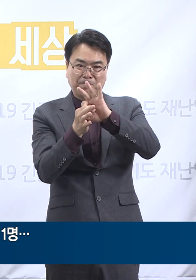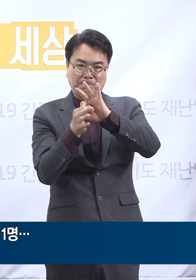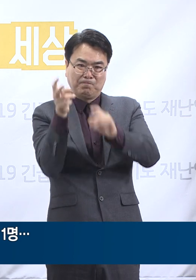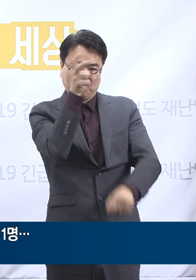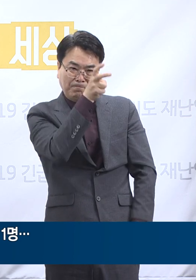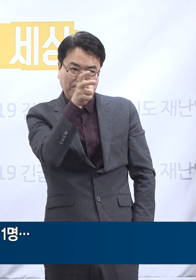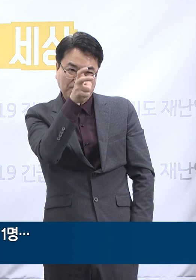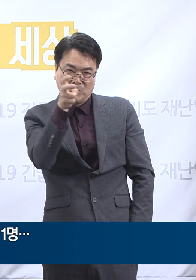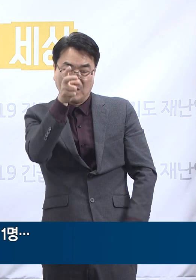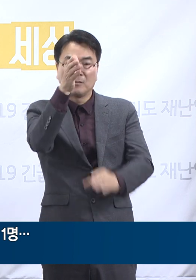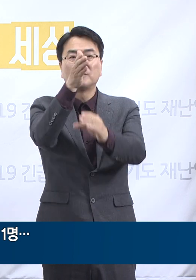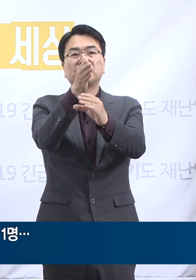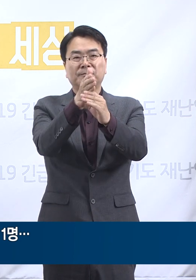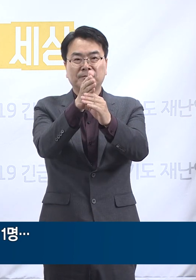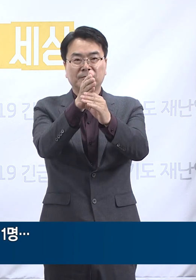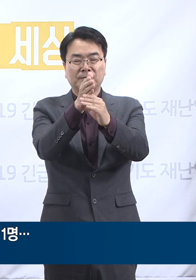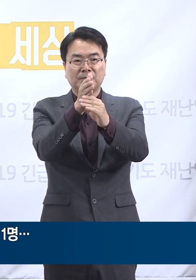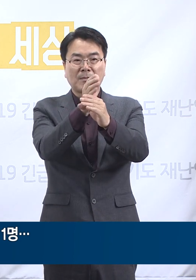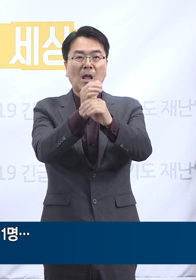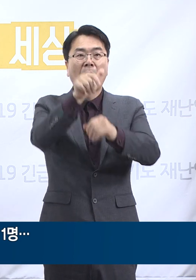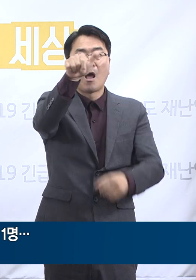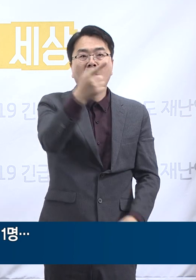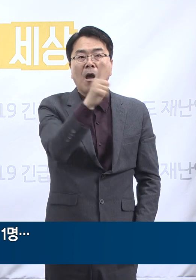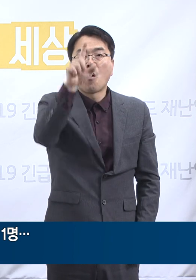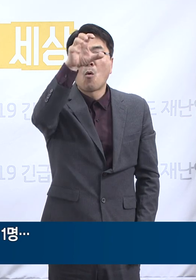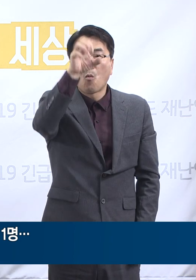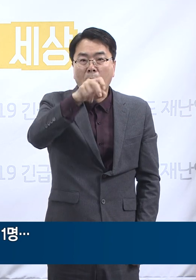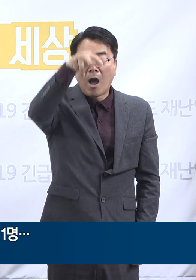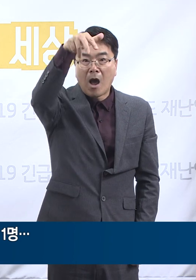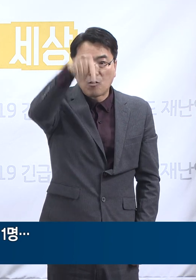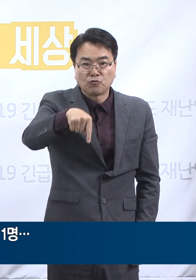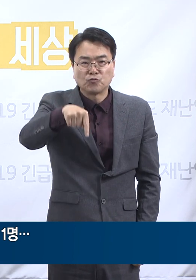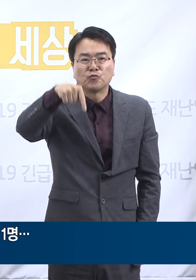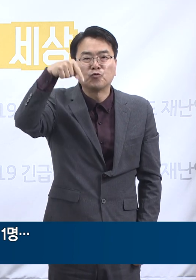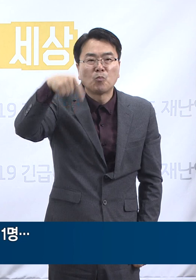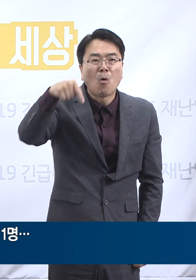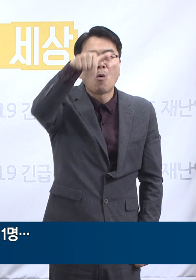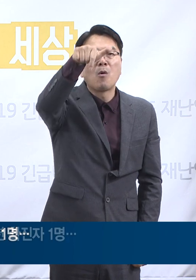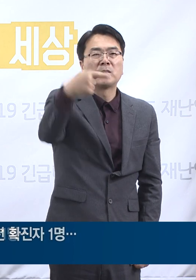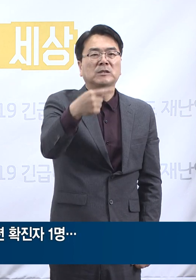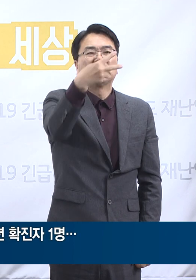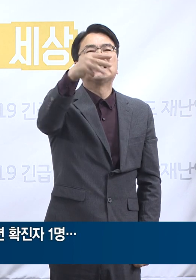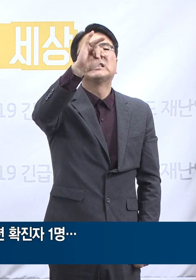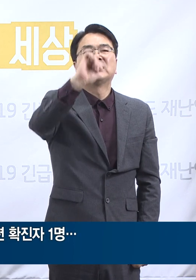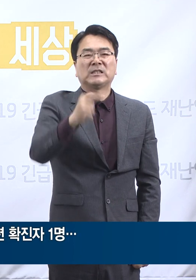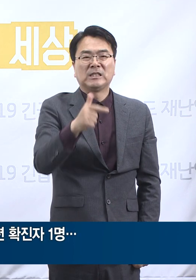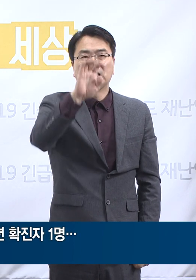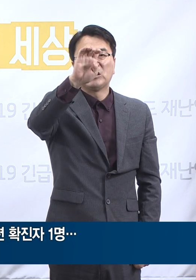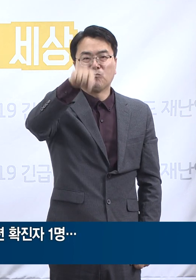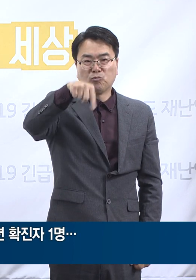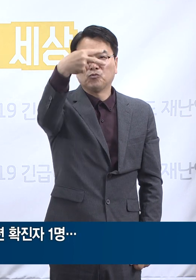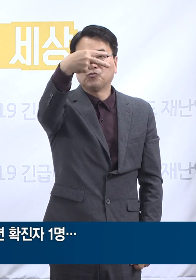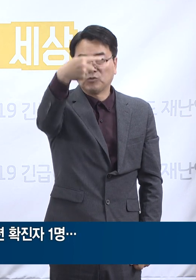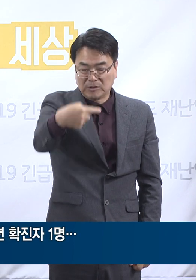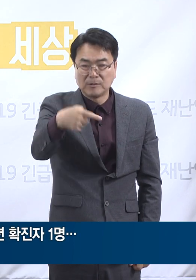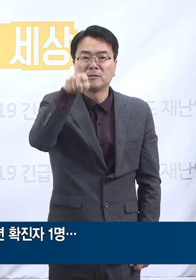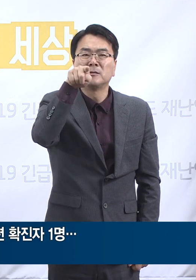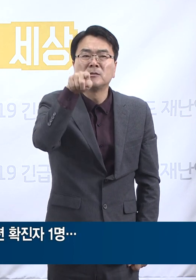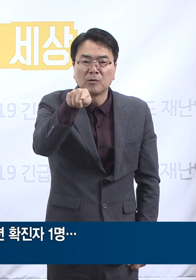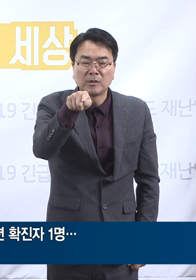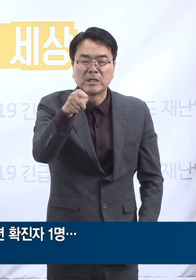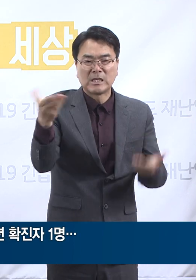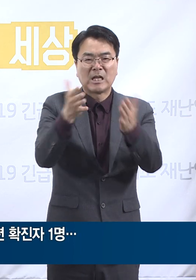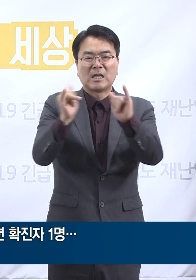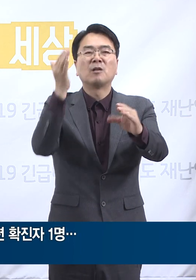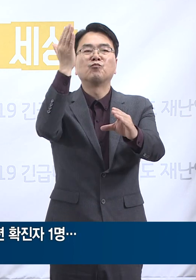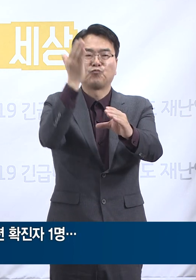광주 현대 그린푸드 경인센터 신규 확진 상황에 대해 말씀드리겠습니다. 확진자는 인천시에 거주하는 직원으로